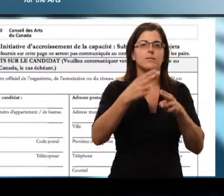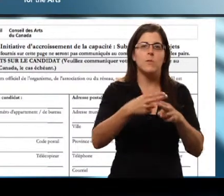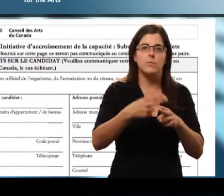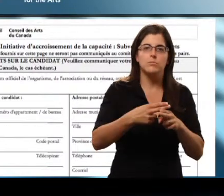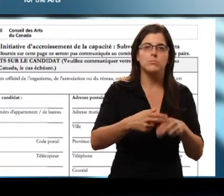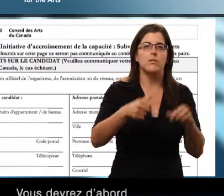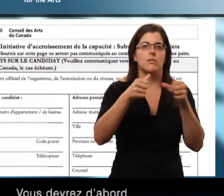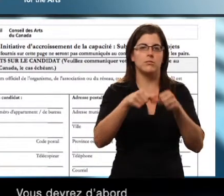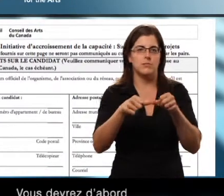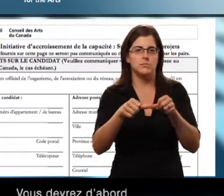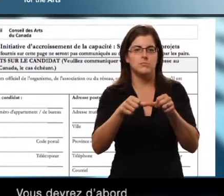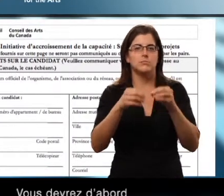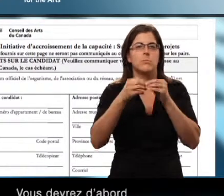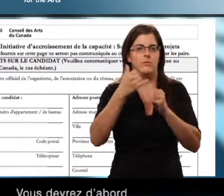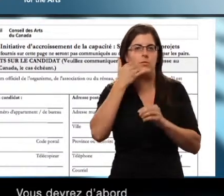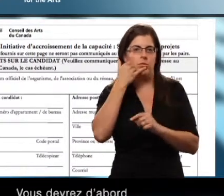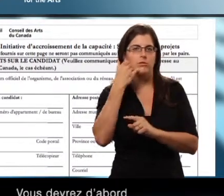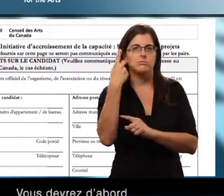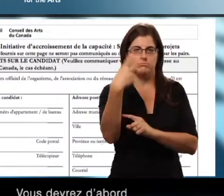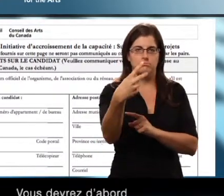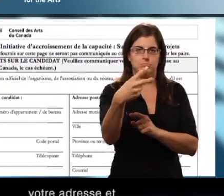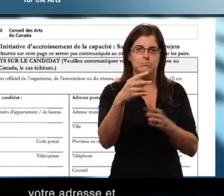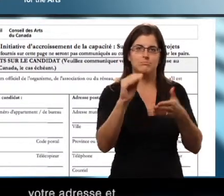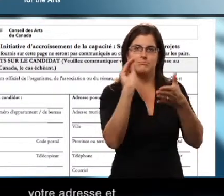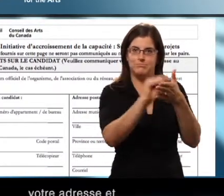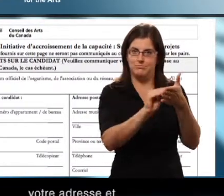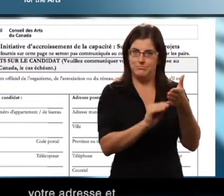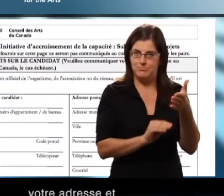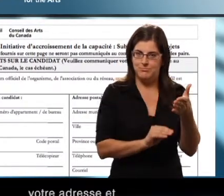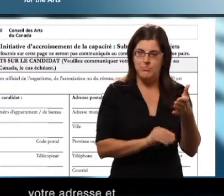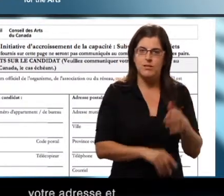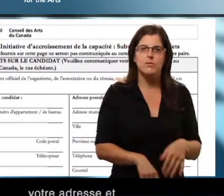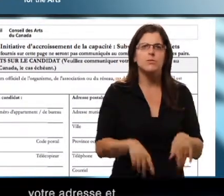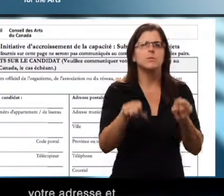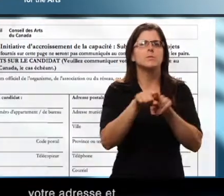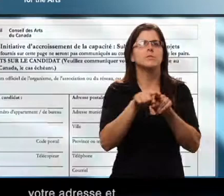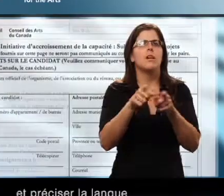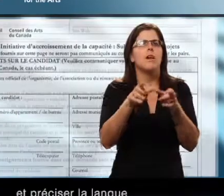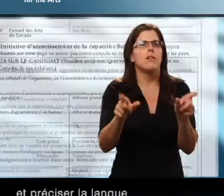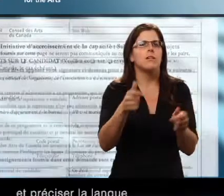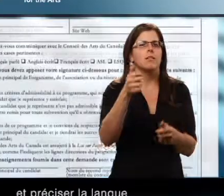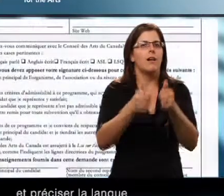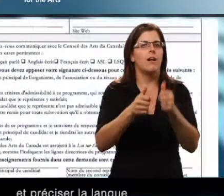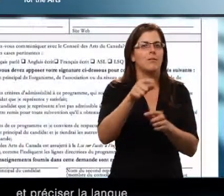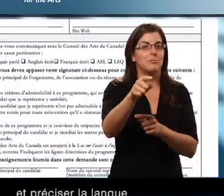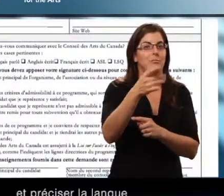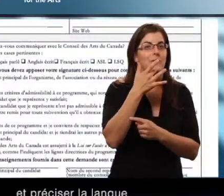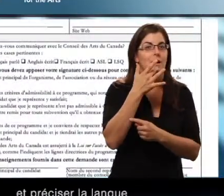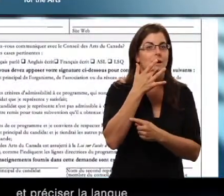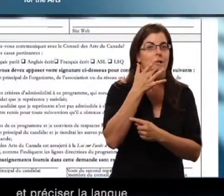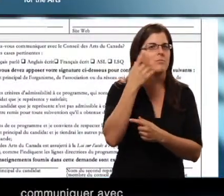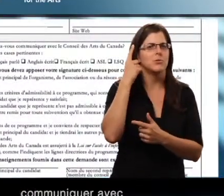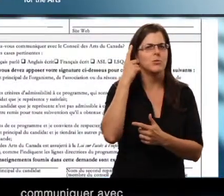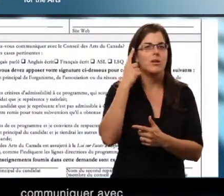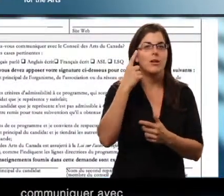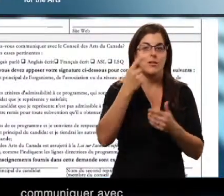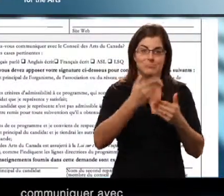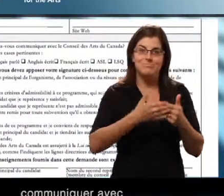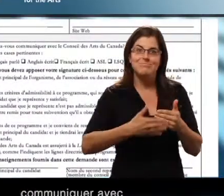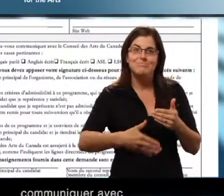Vous devrez d'abord fournir votre nom, votre adresse et vos coordonnées et préciser la langue de votre choix pour communiquer avec le Conseil